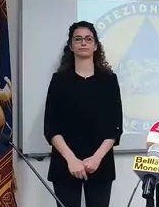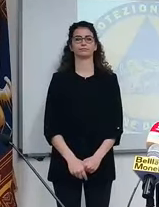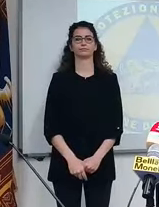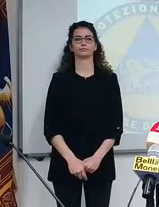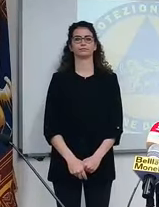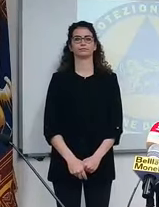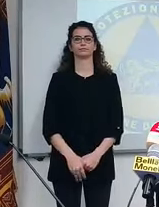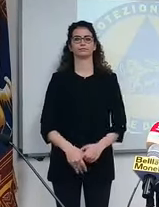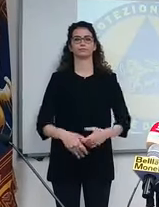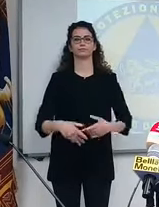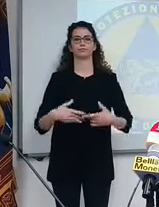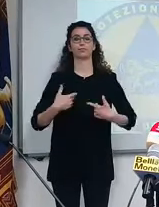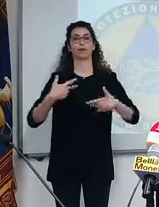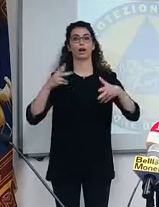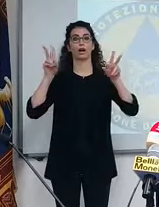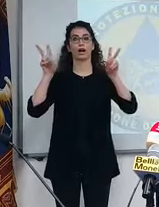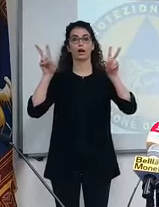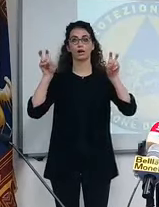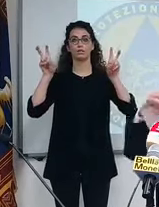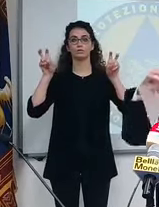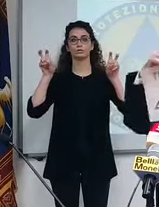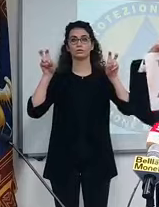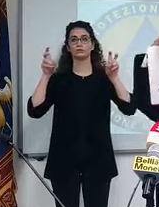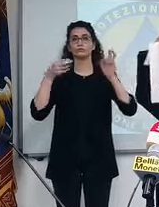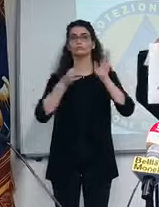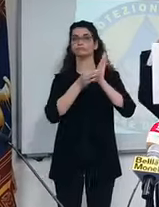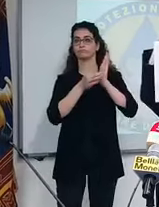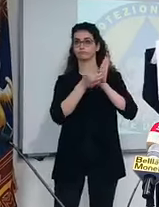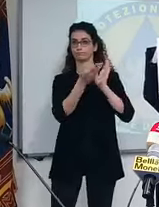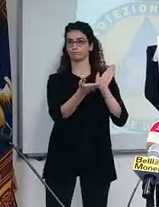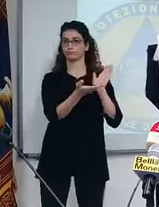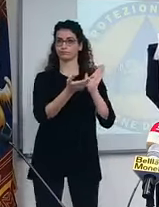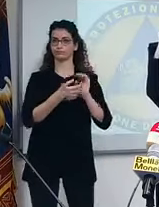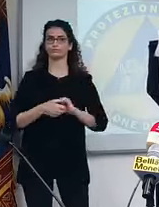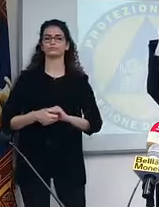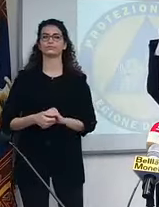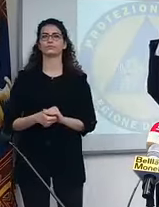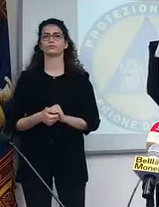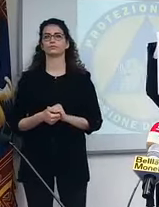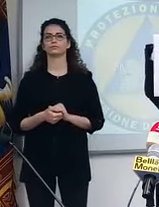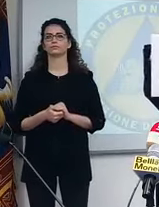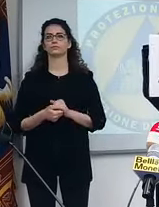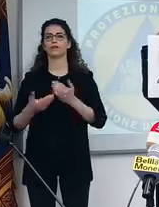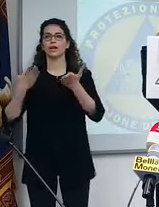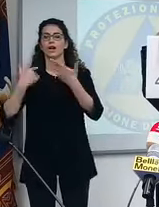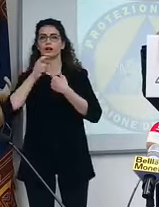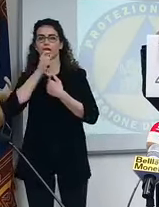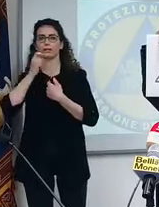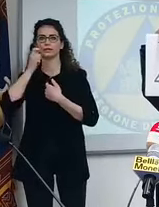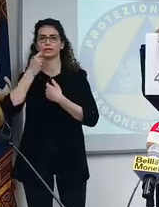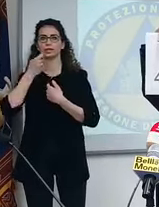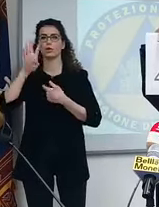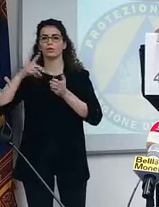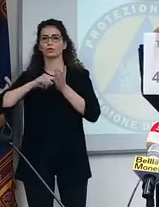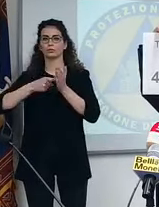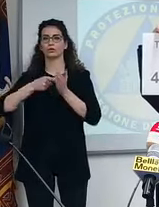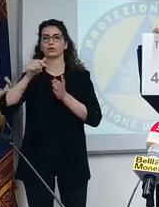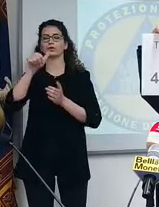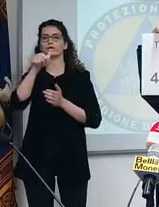Passerei al tema del bollettino, eccoli qua. Test rapidi 4